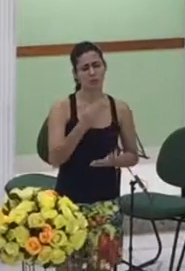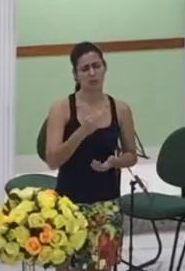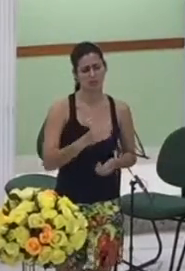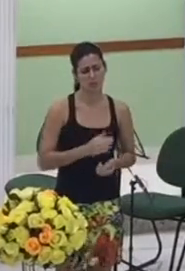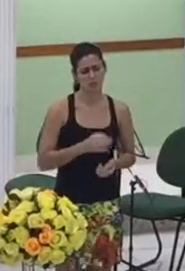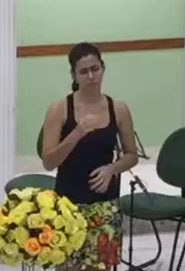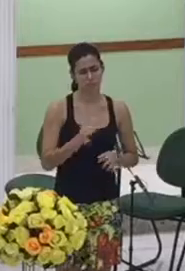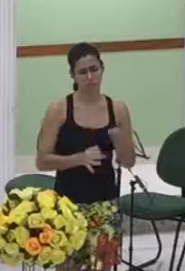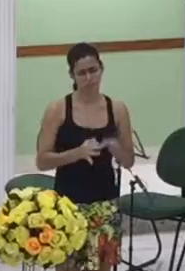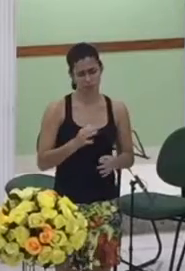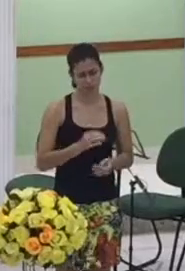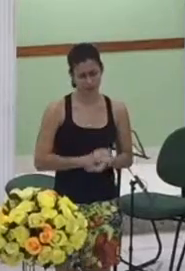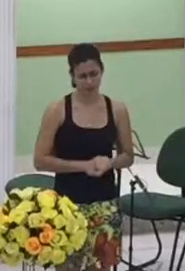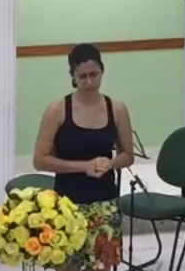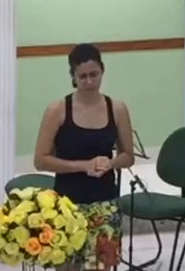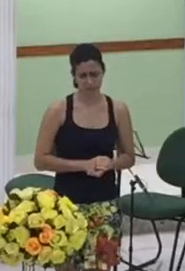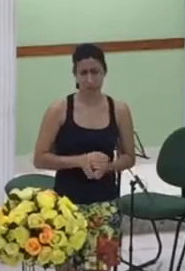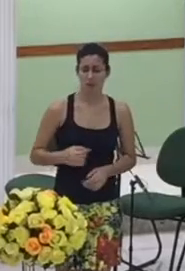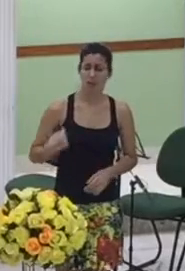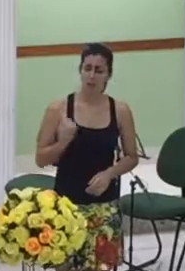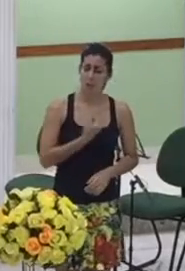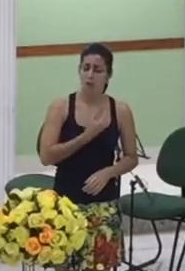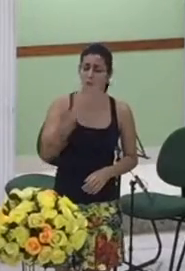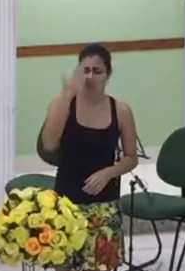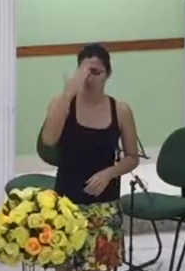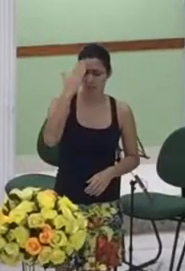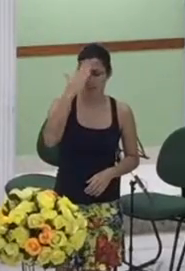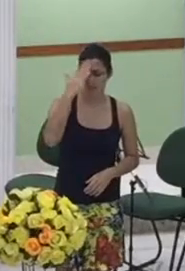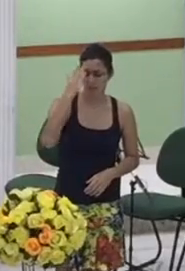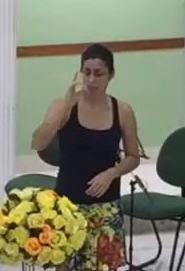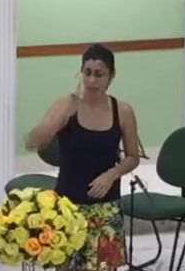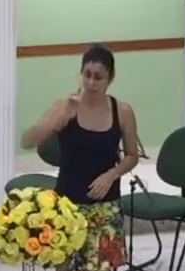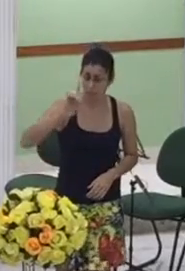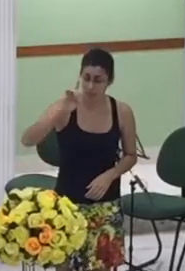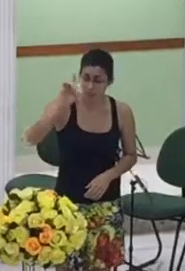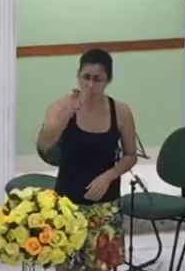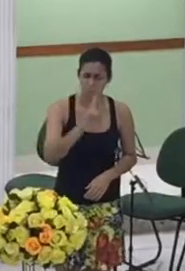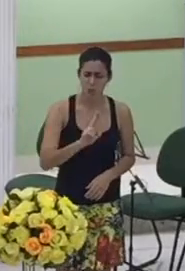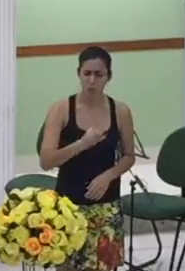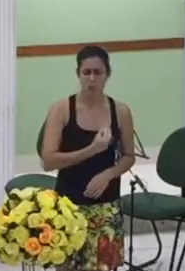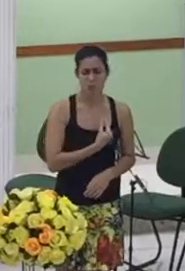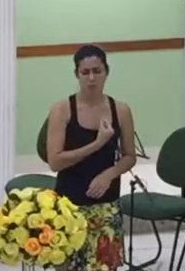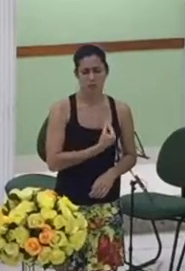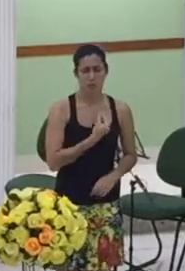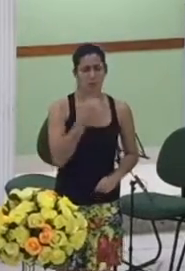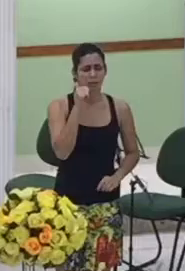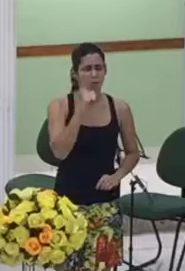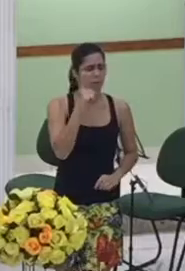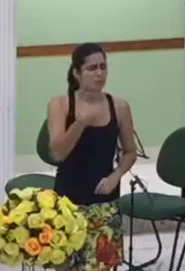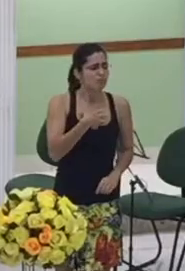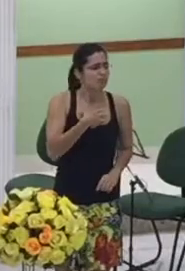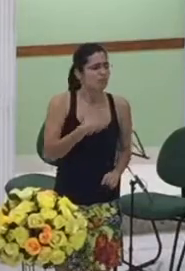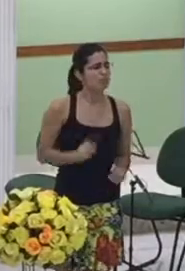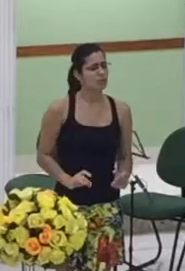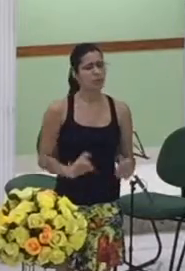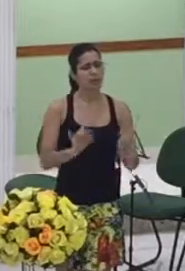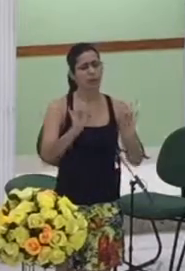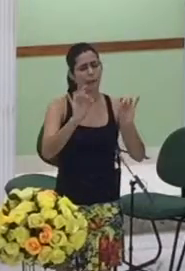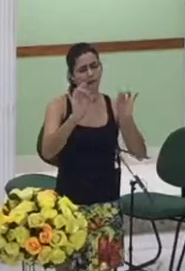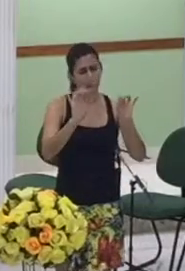tem que usar tantas mulheres de maneiras tão especiais nós dizemos diante do teu altar que essa igreja